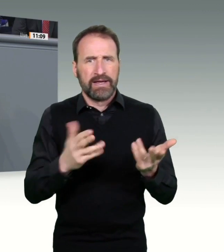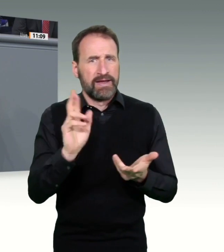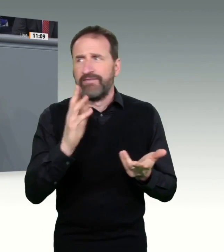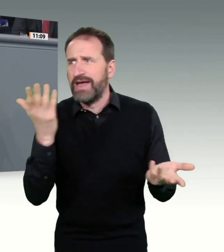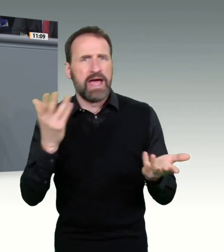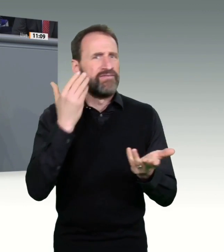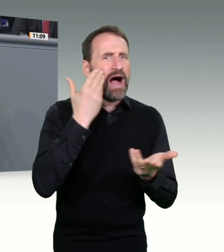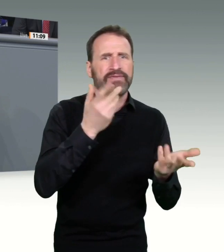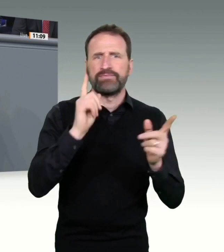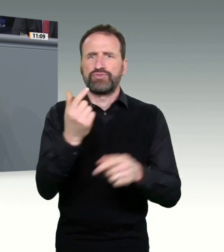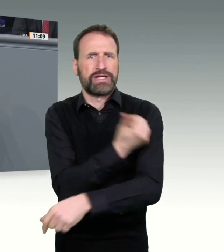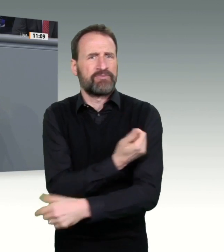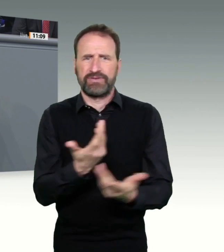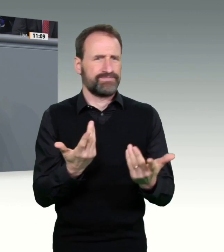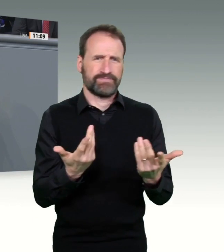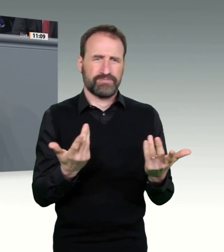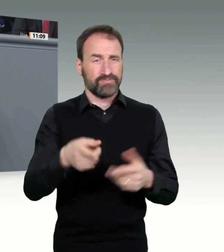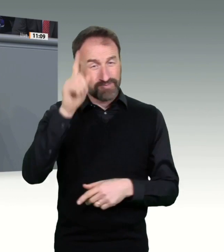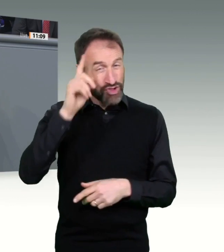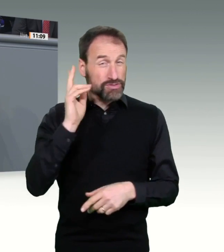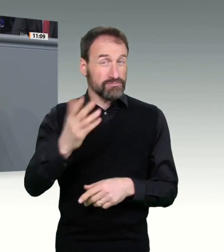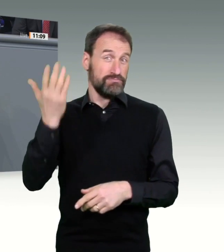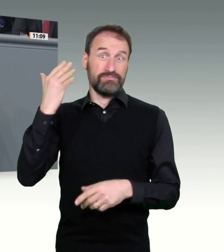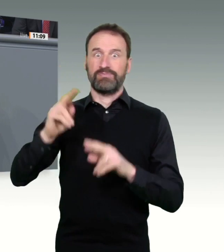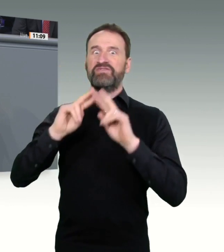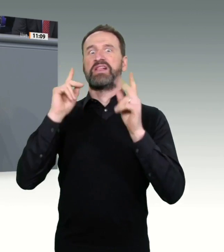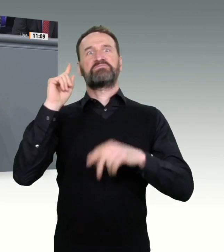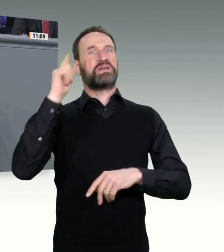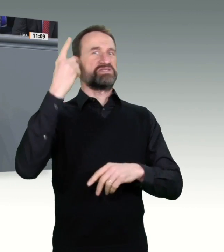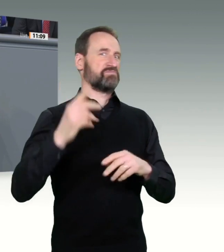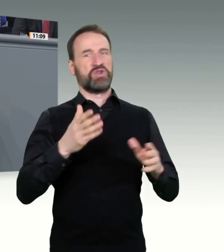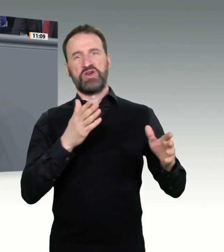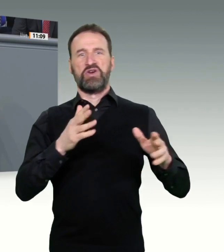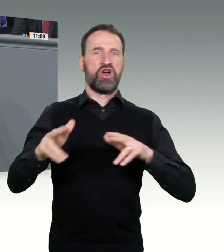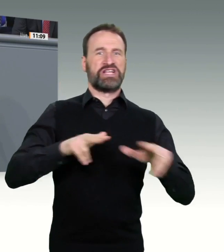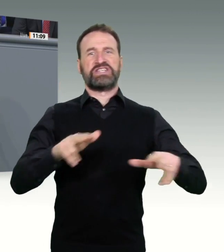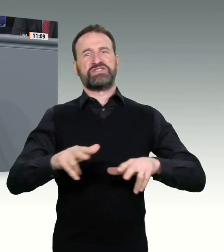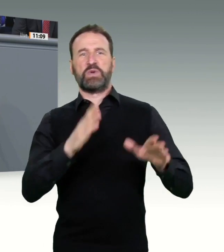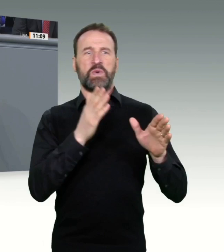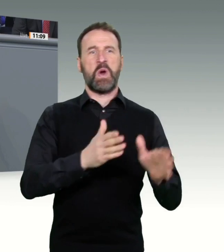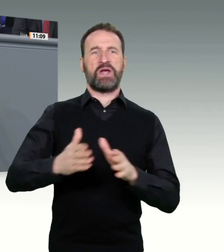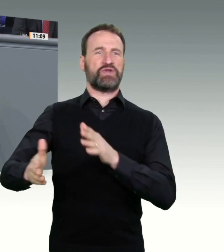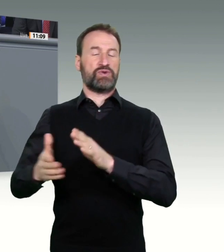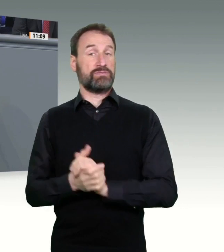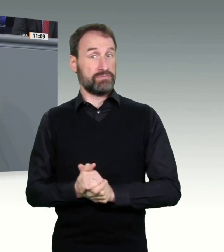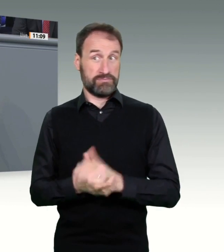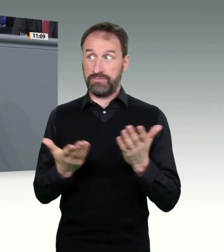Bundeskanzlerin Merkel im Chaos zu versinken. Sie hat uns hier mittlerweile die DDR 2.0